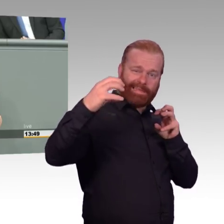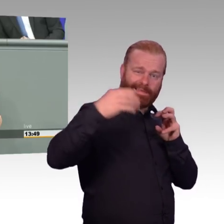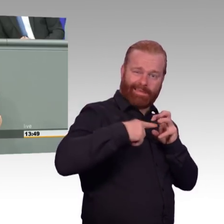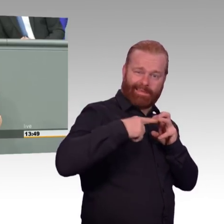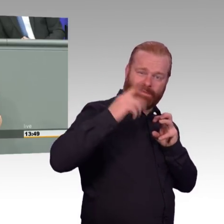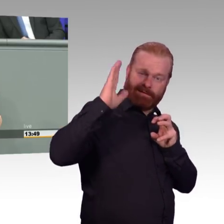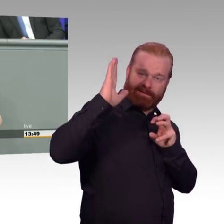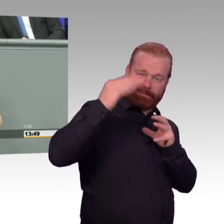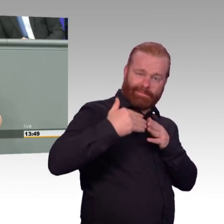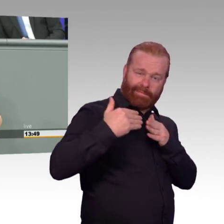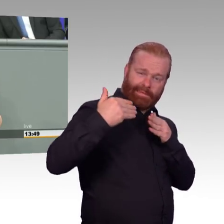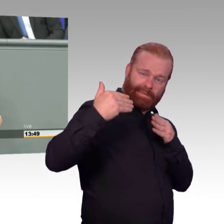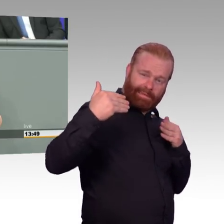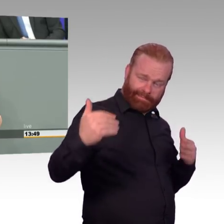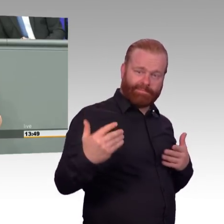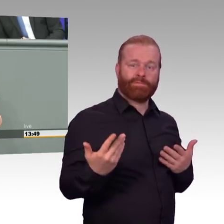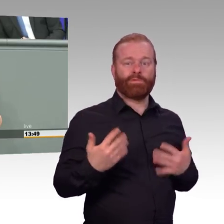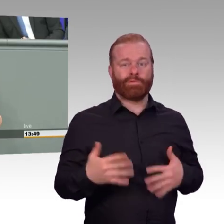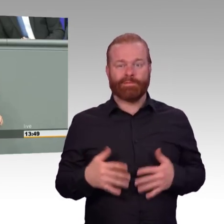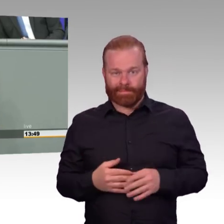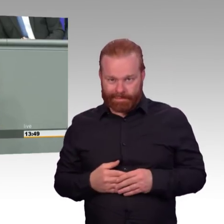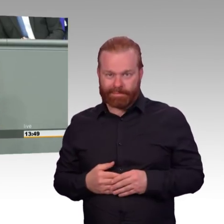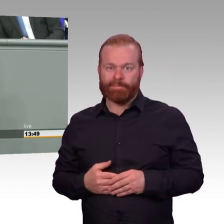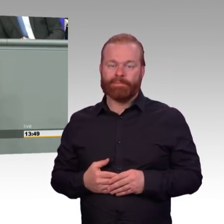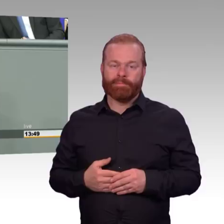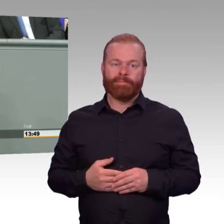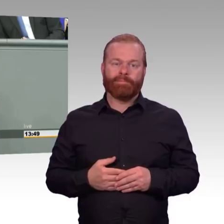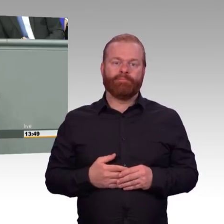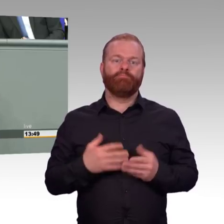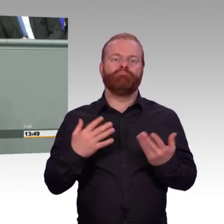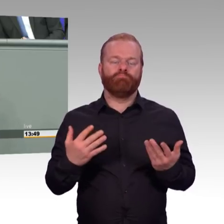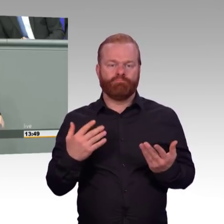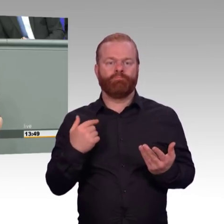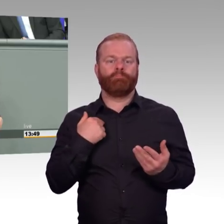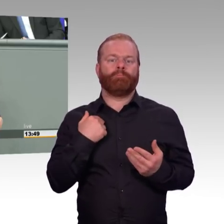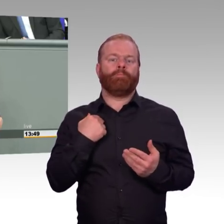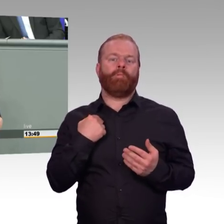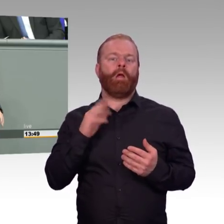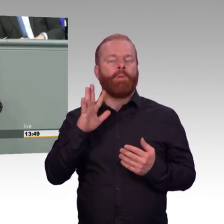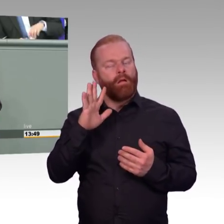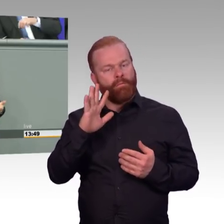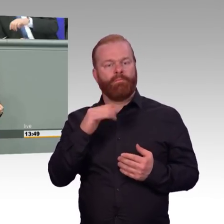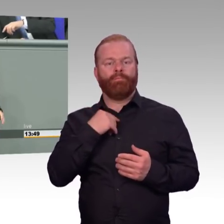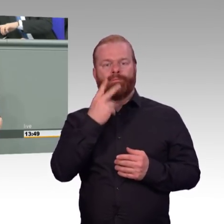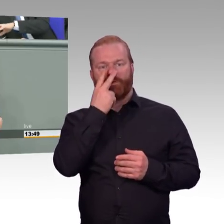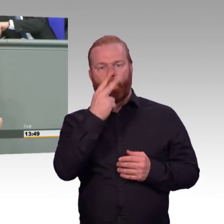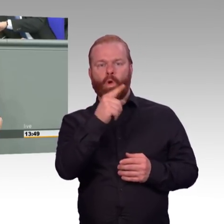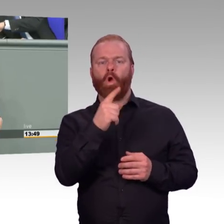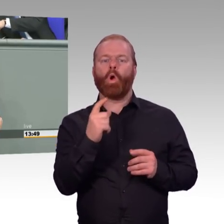Kommission für Wachstum, Strukturwandel und Beschäftigung, der sogenannten Kohlekommission mit Vernunft umsetzen und eben auch der Reihe nach